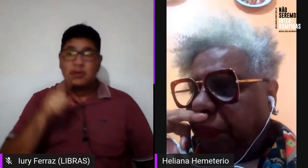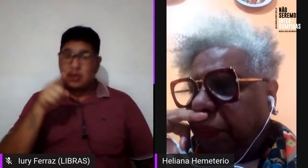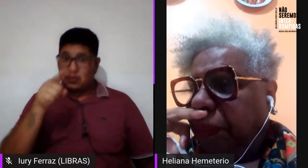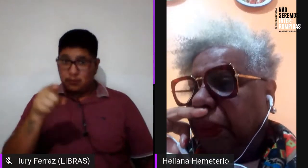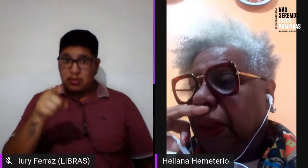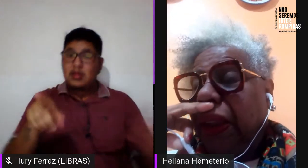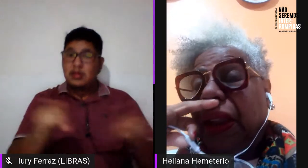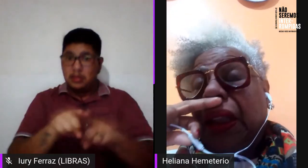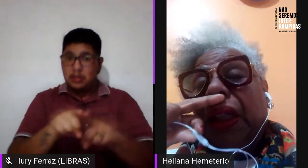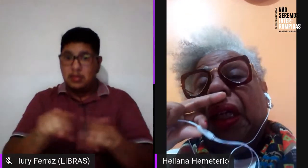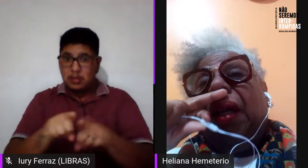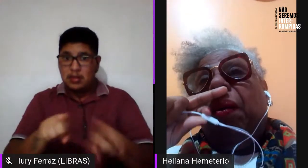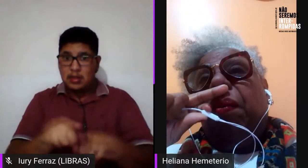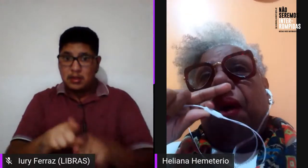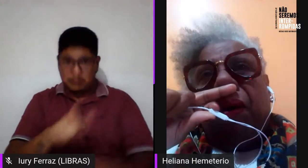lá.